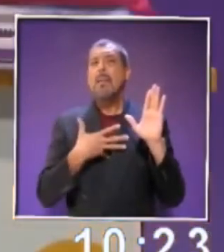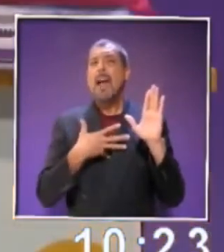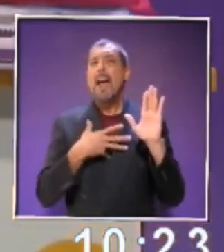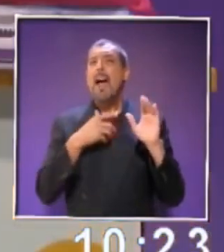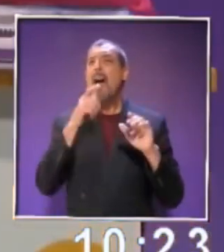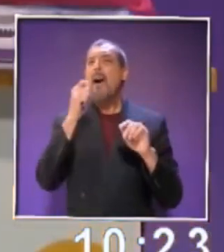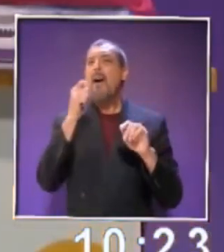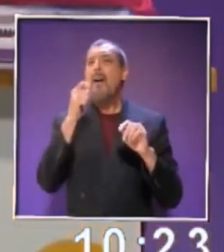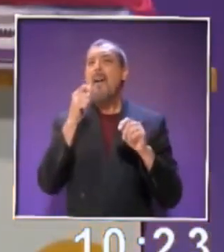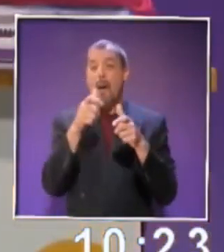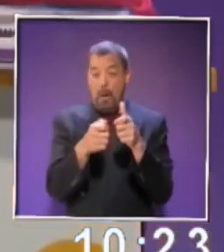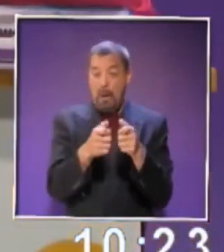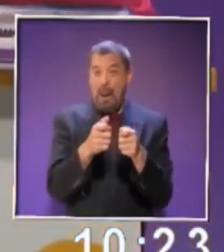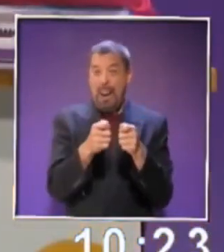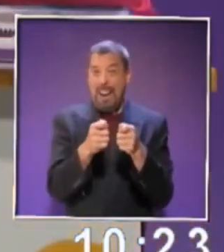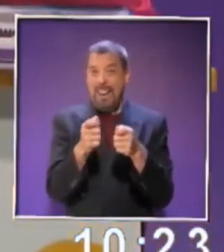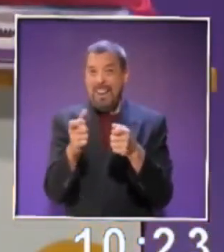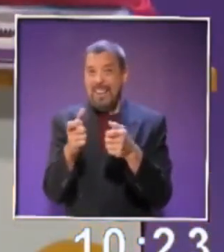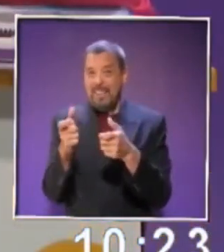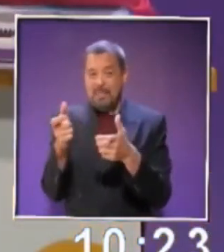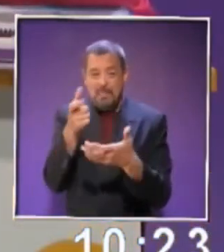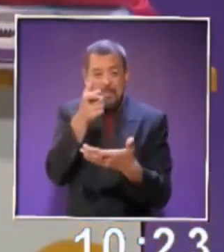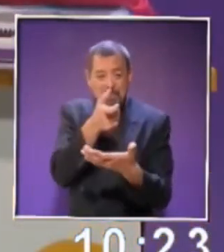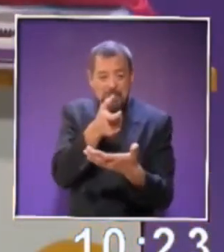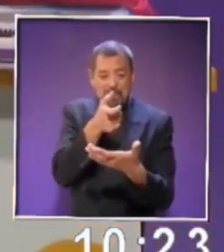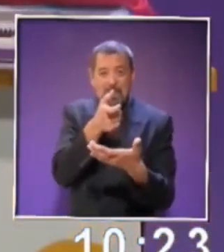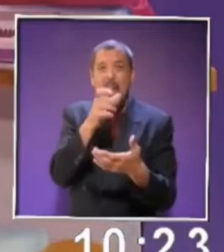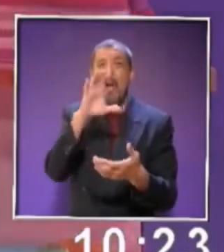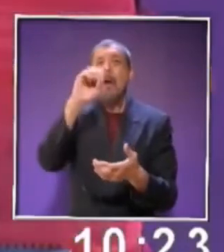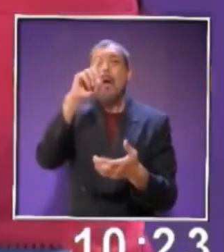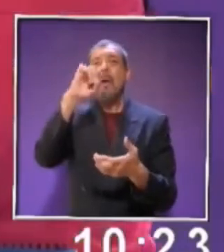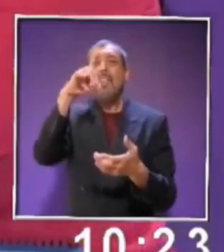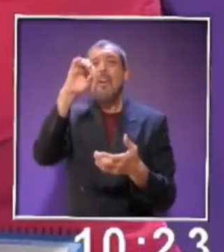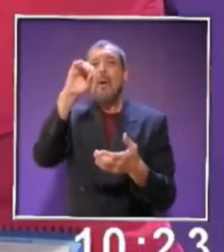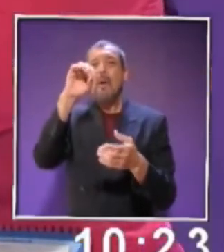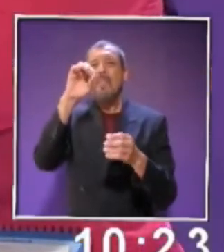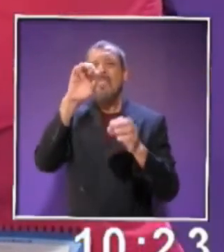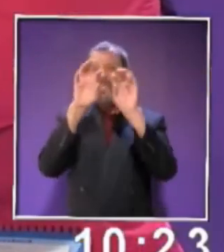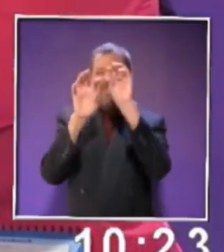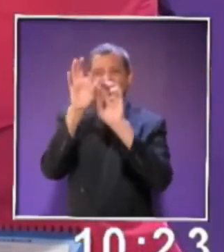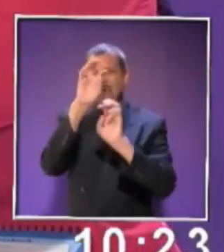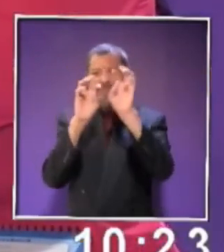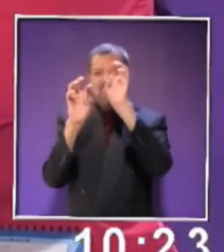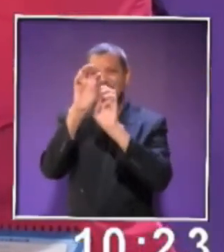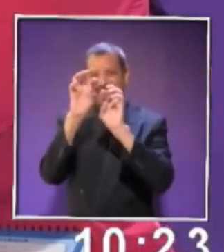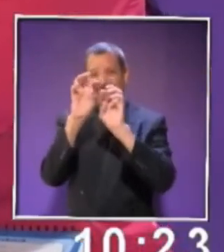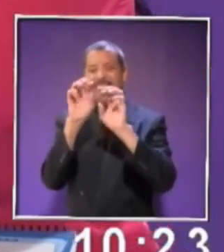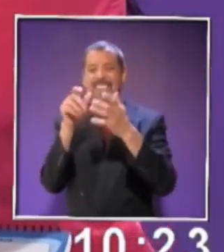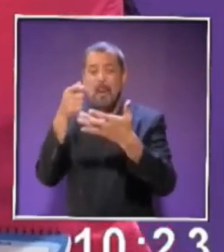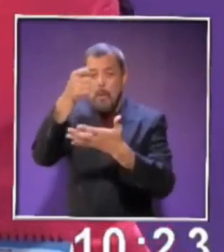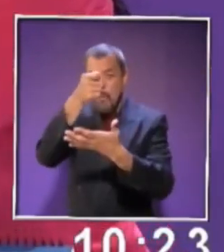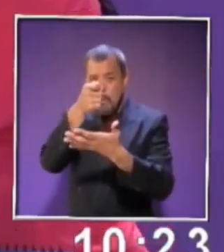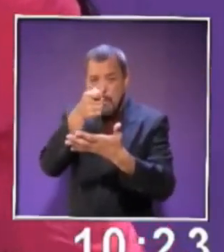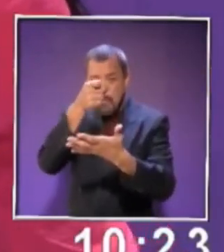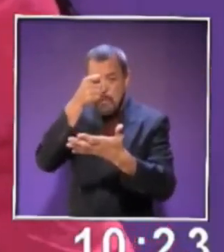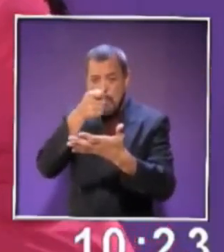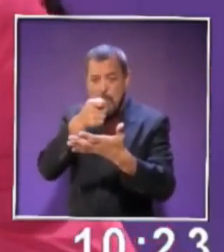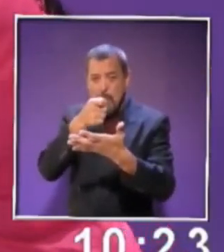tengo yo mi código ya descargado. abro, pongo en escanear